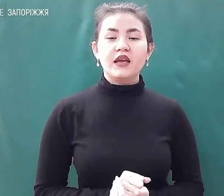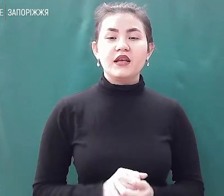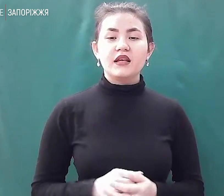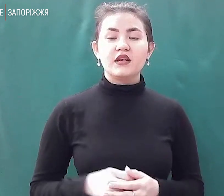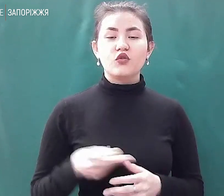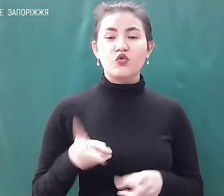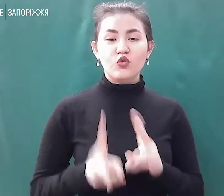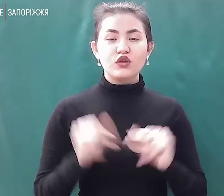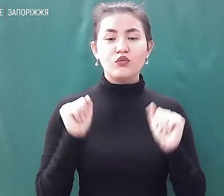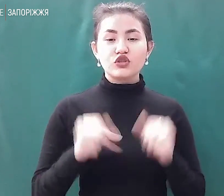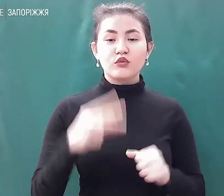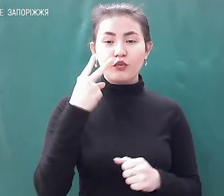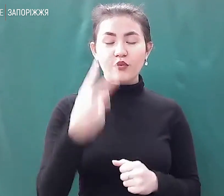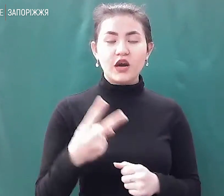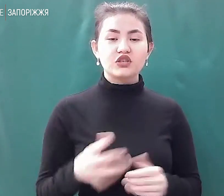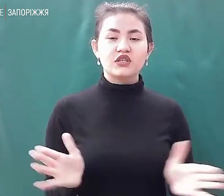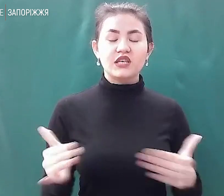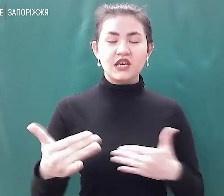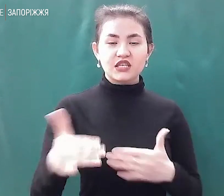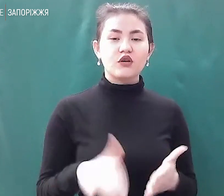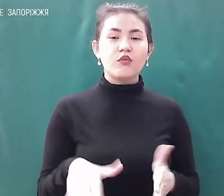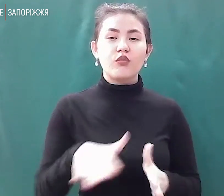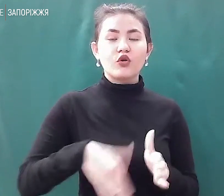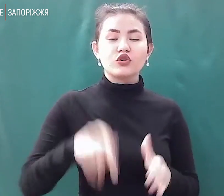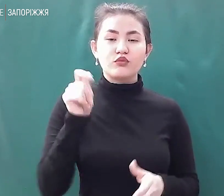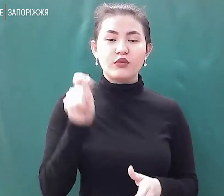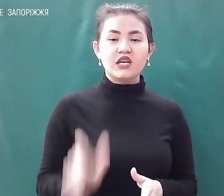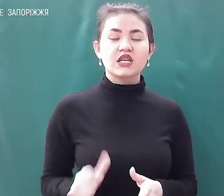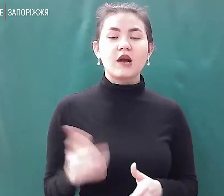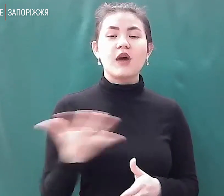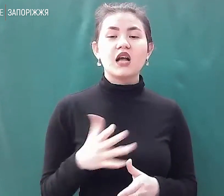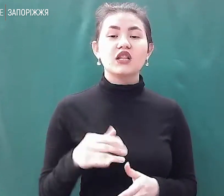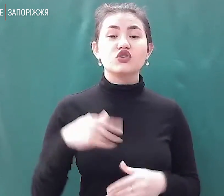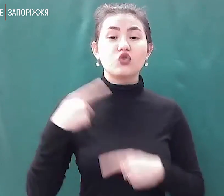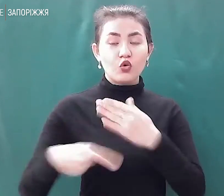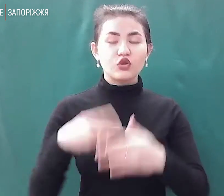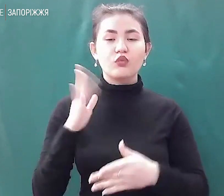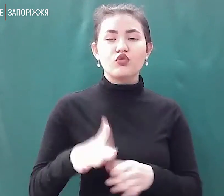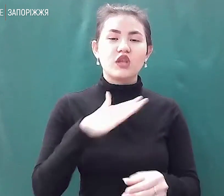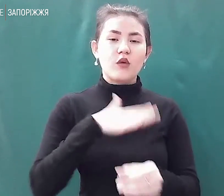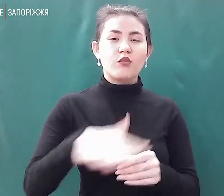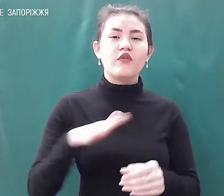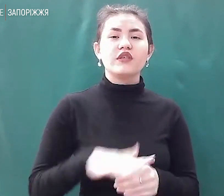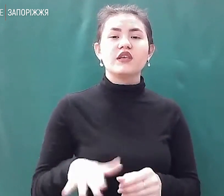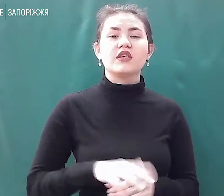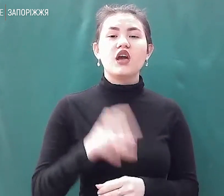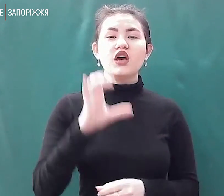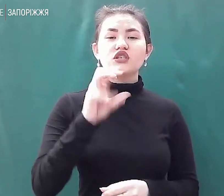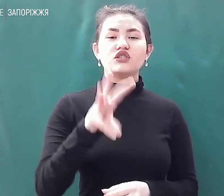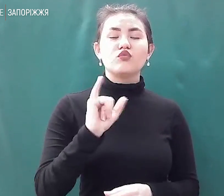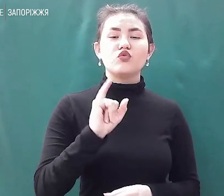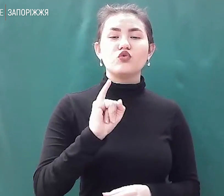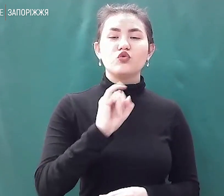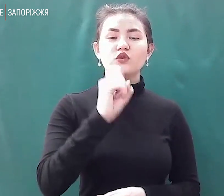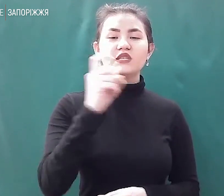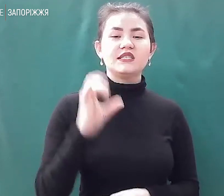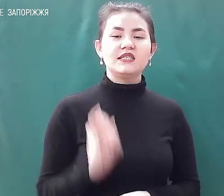побачити ящики з порожніми пляшками, але згодом будуть наповнені бандеро-смузі, пояснять волонтери. Наступлення